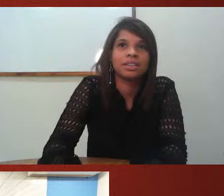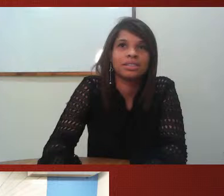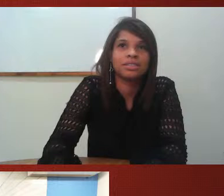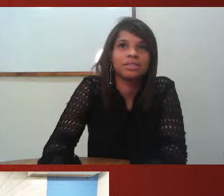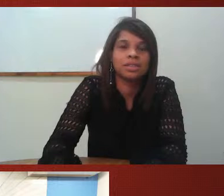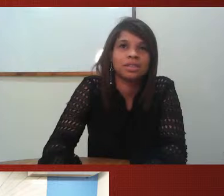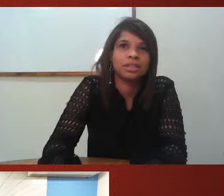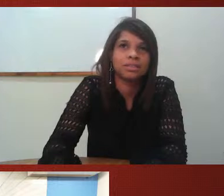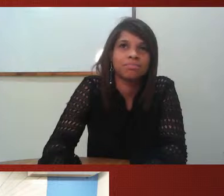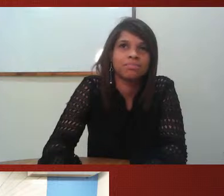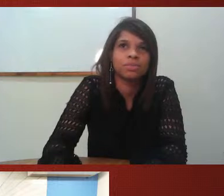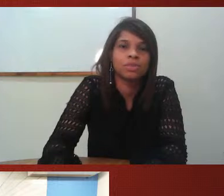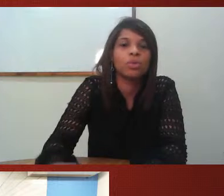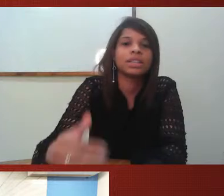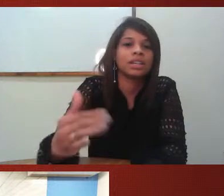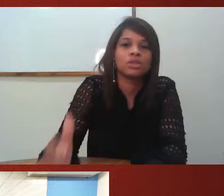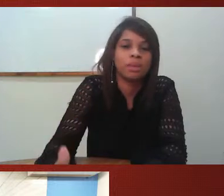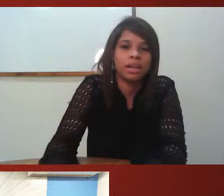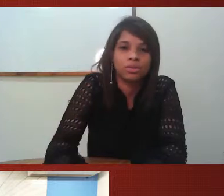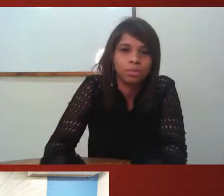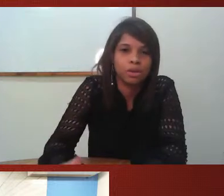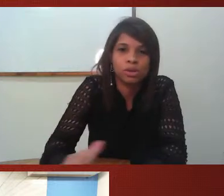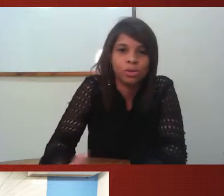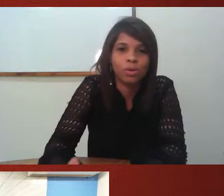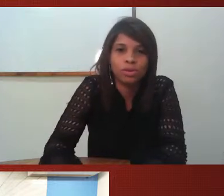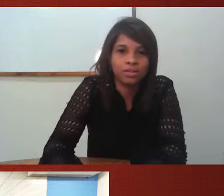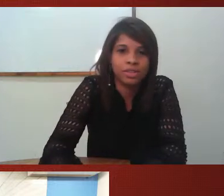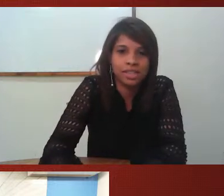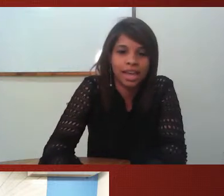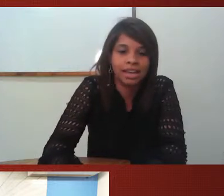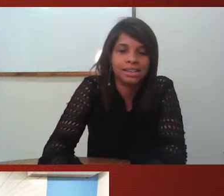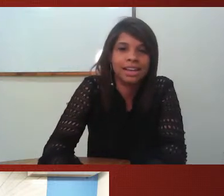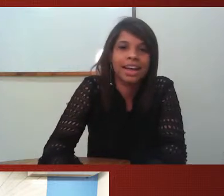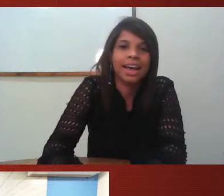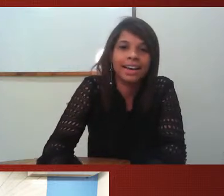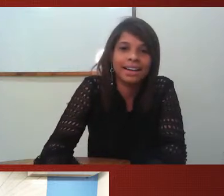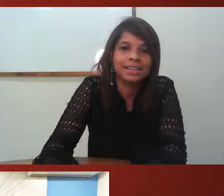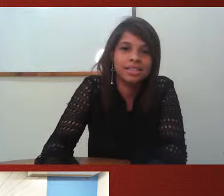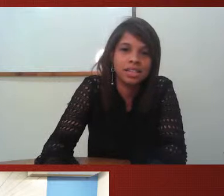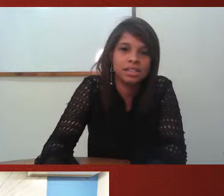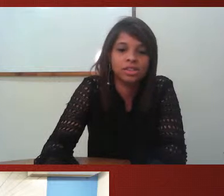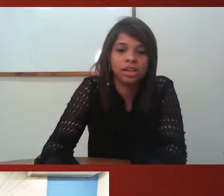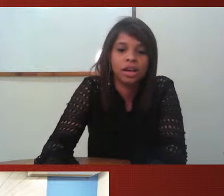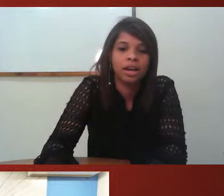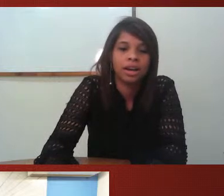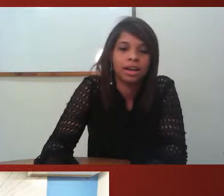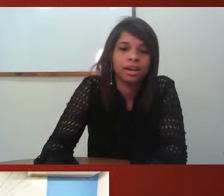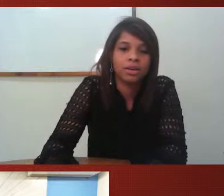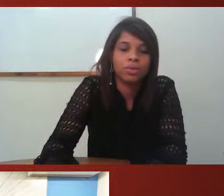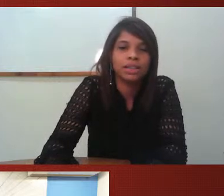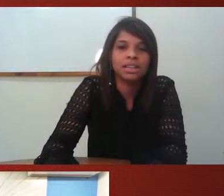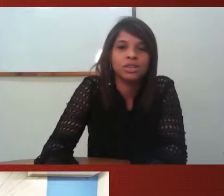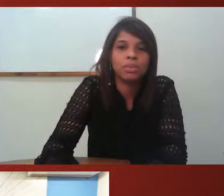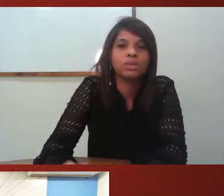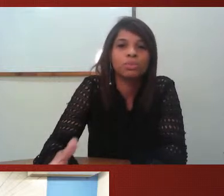atendimento a pessoa com deficiência ela exige um atendimento